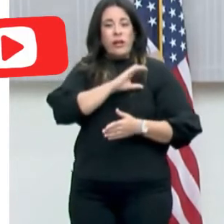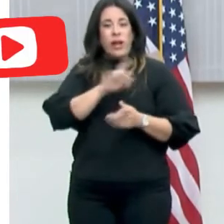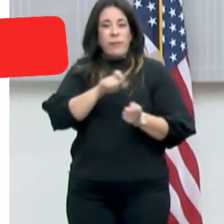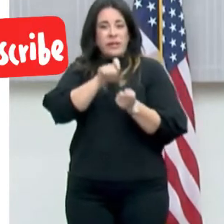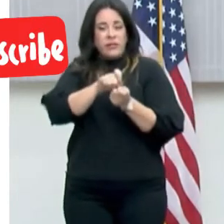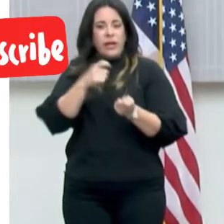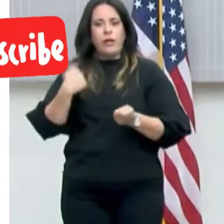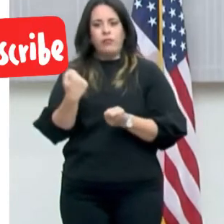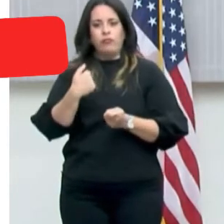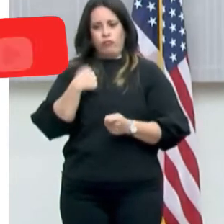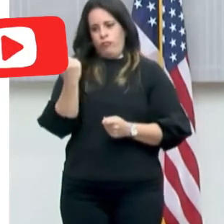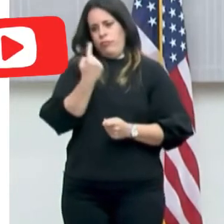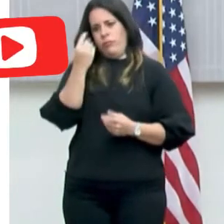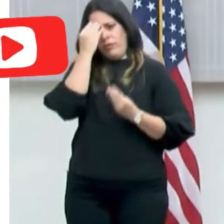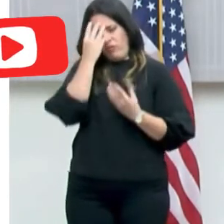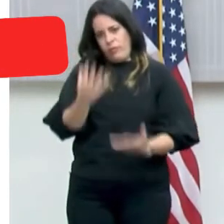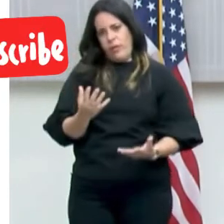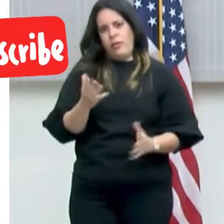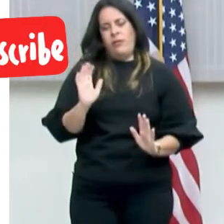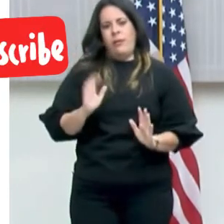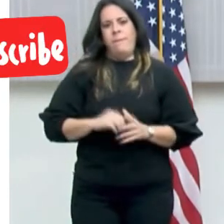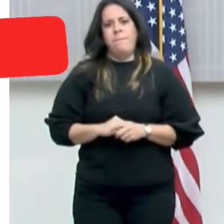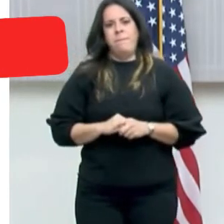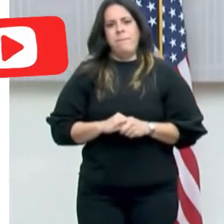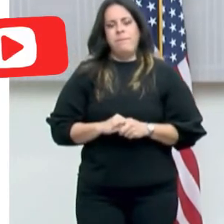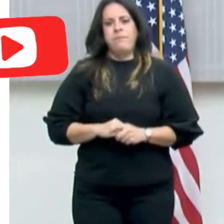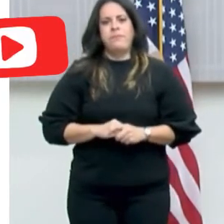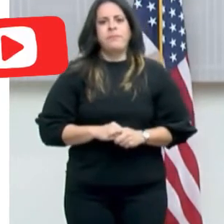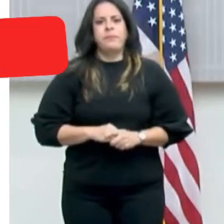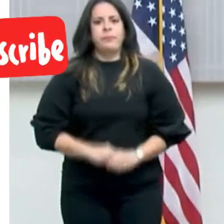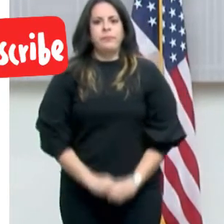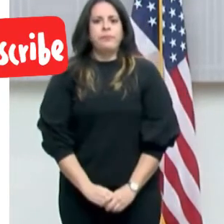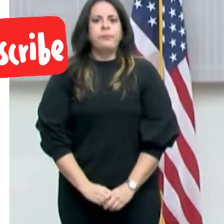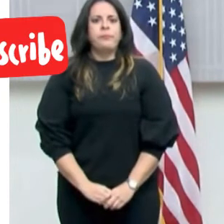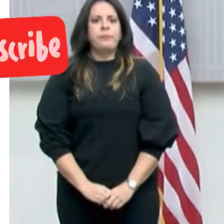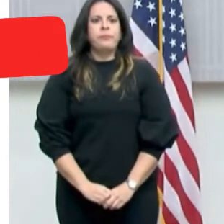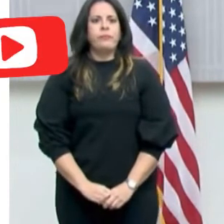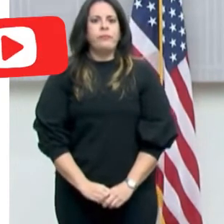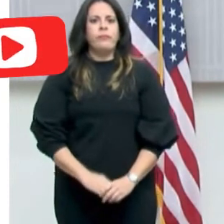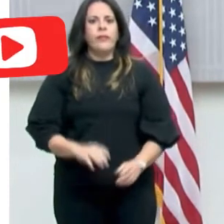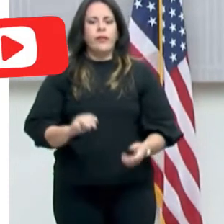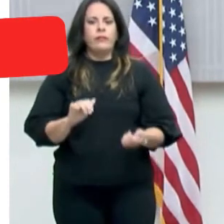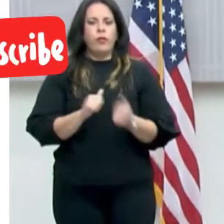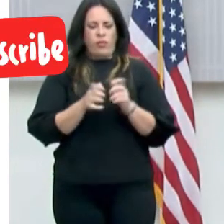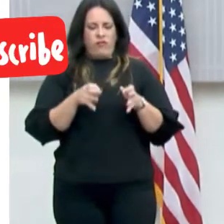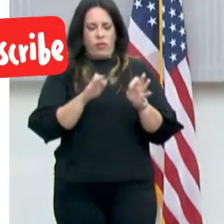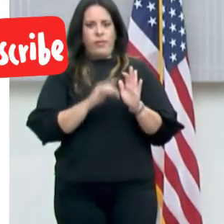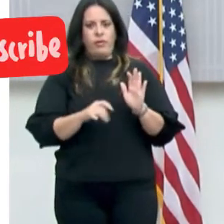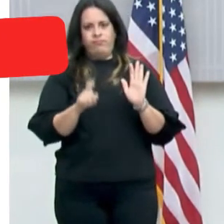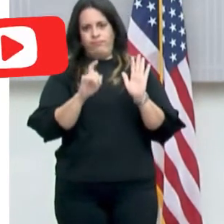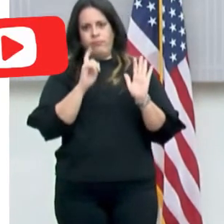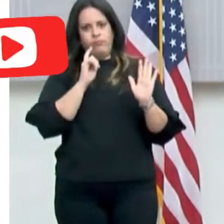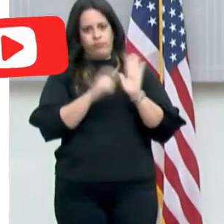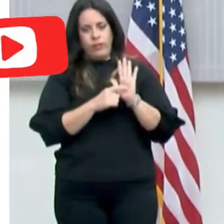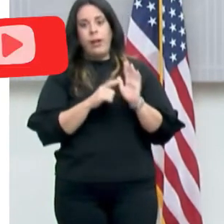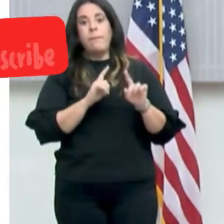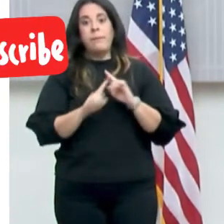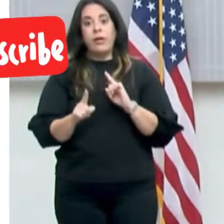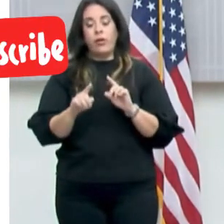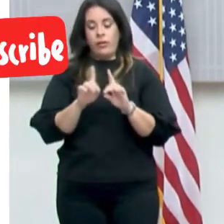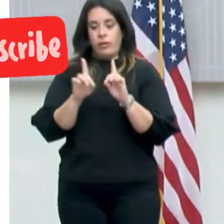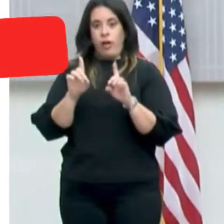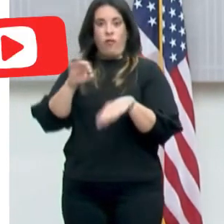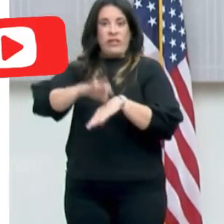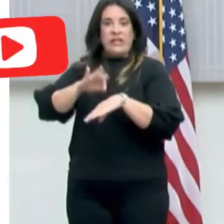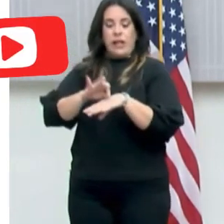lo he dicho, ¿verdad? Y no quiero decir porque no quiero darle idea a ello de cómo se identifica. Las oficinas del Departamento de